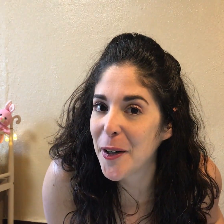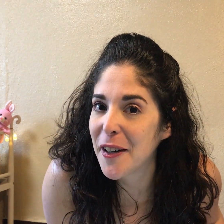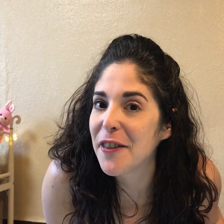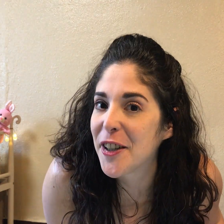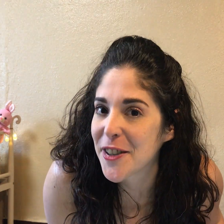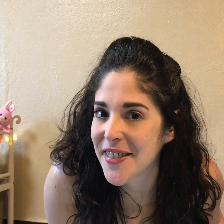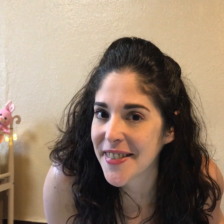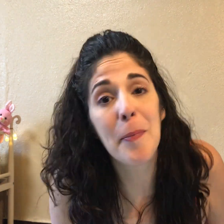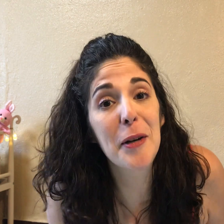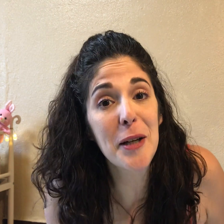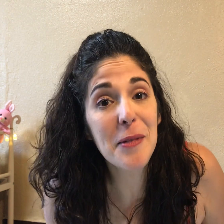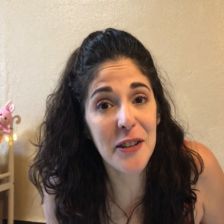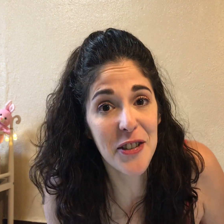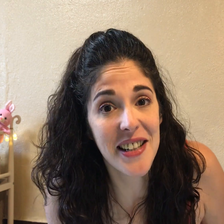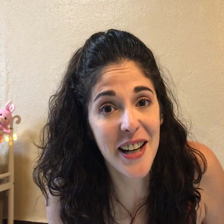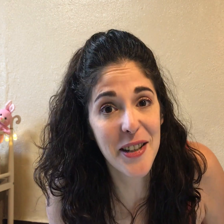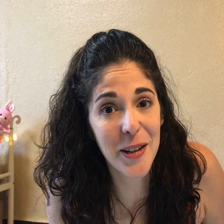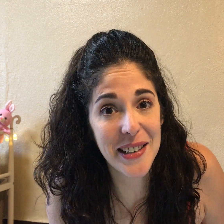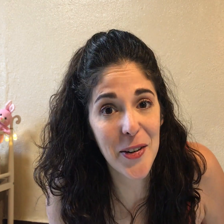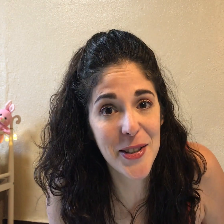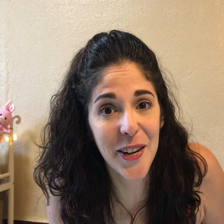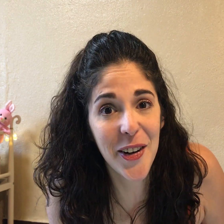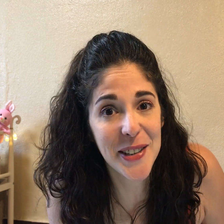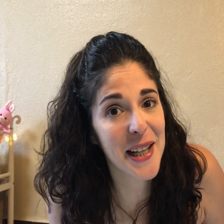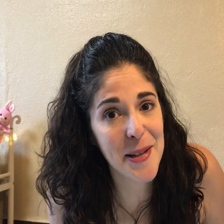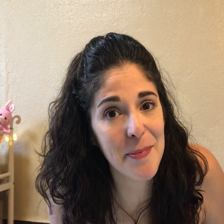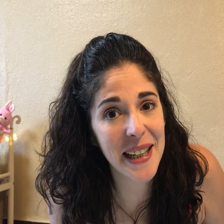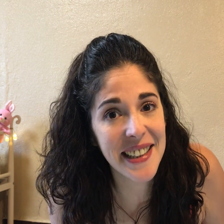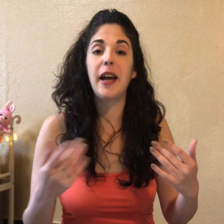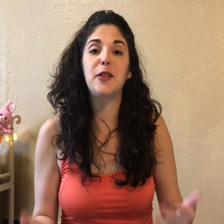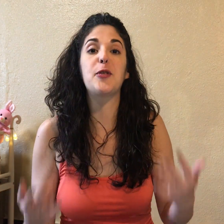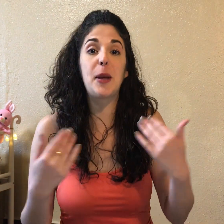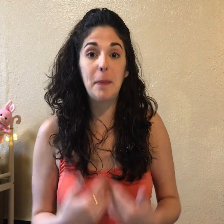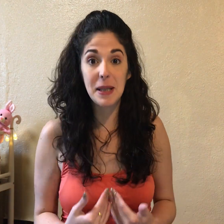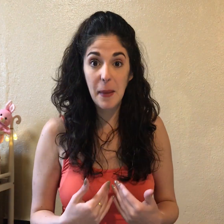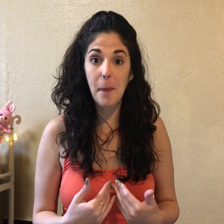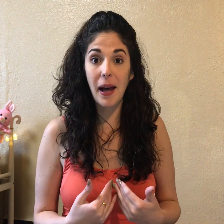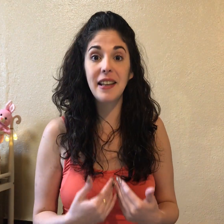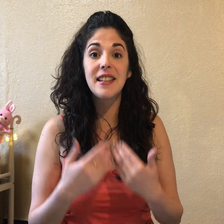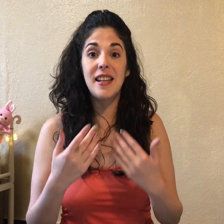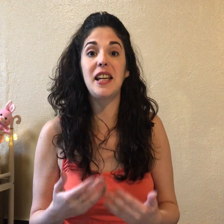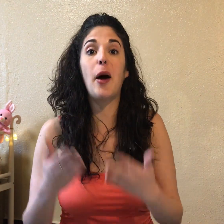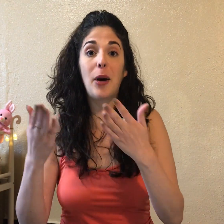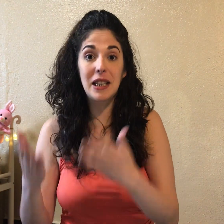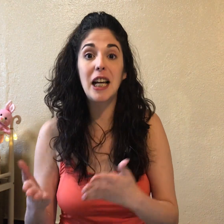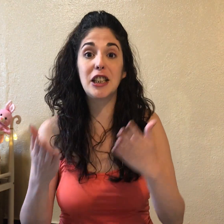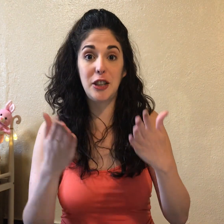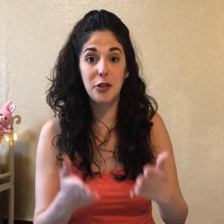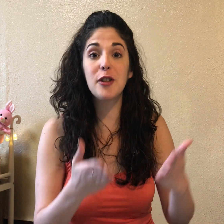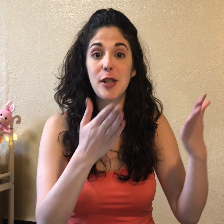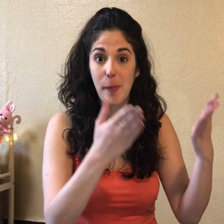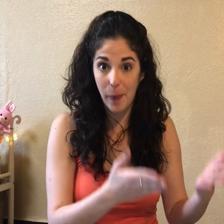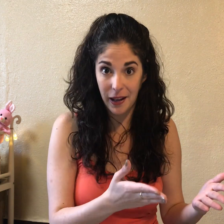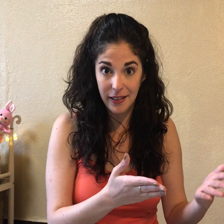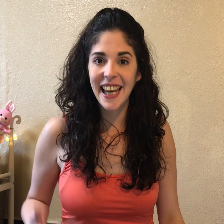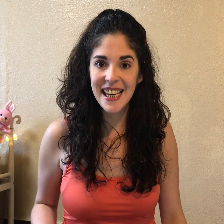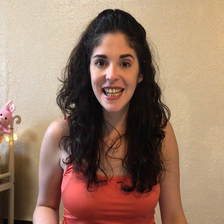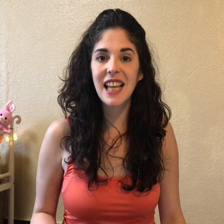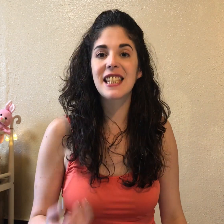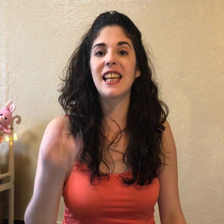honoríficos. Porque es muy difícil hacer una traducción corta de senpai. Entonces, mi senpai sería Watashi no senpai. Ella se